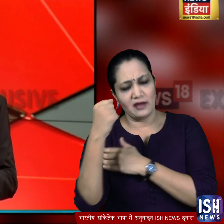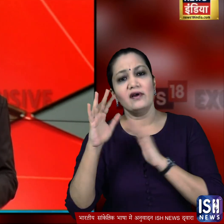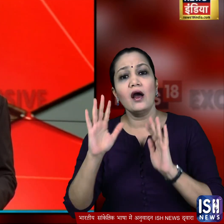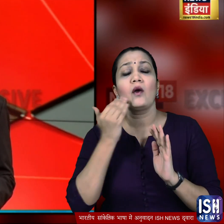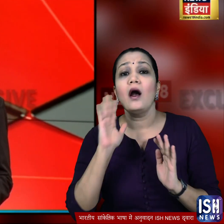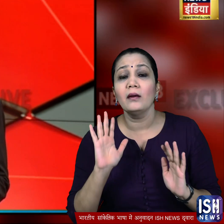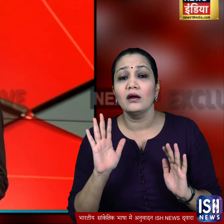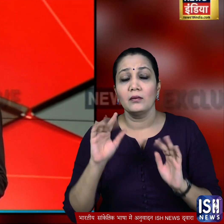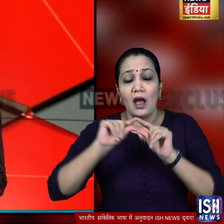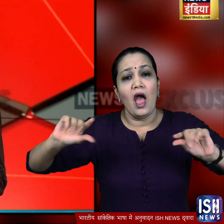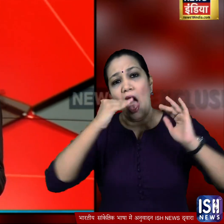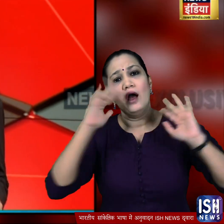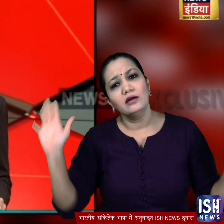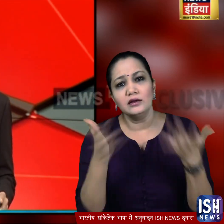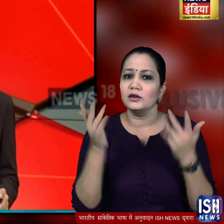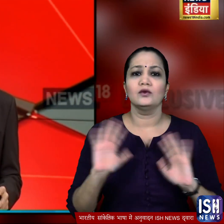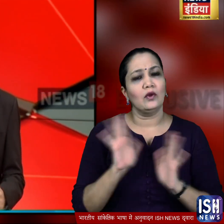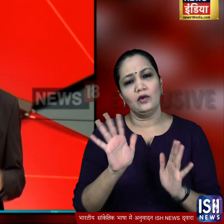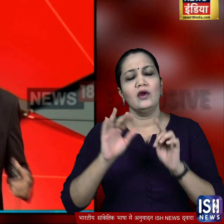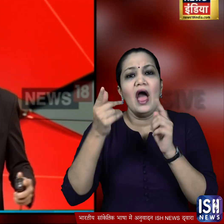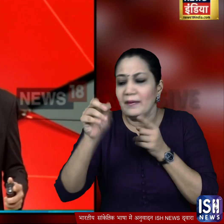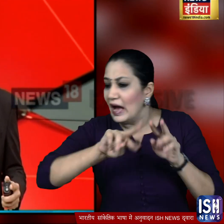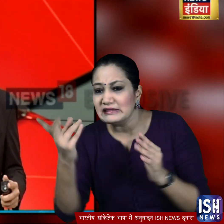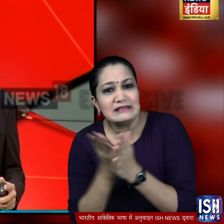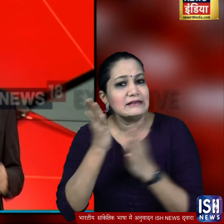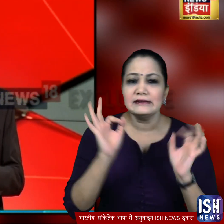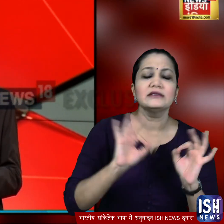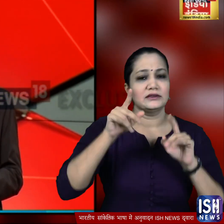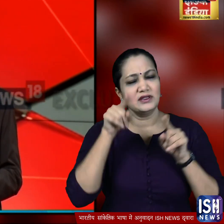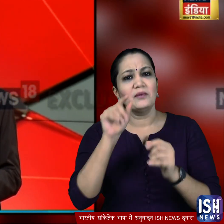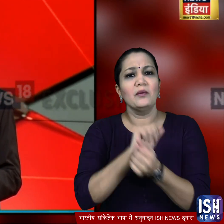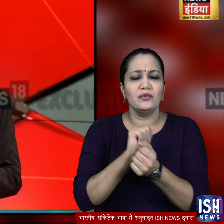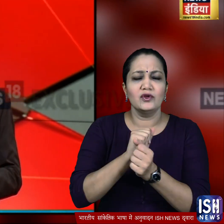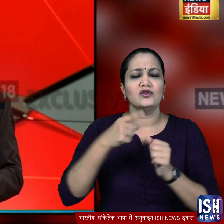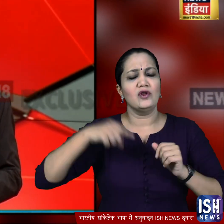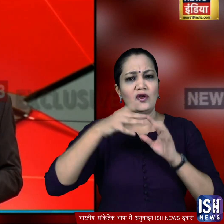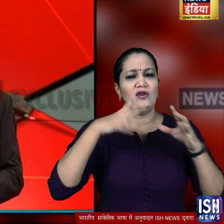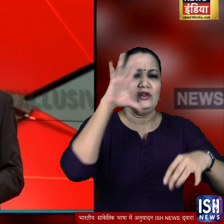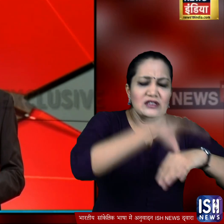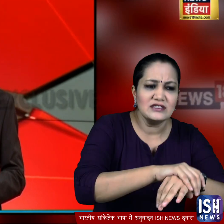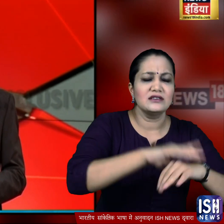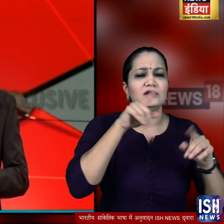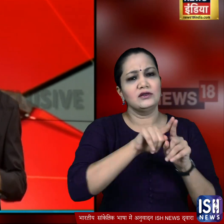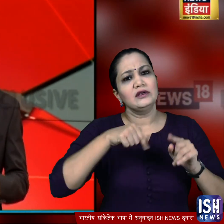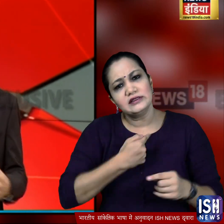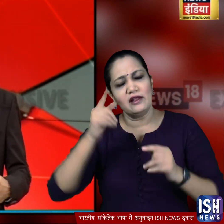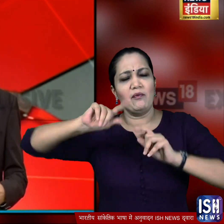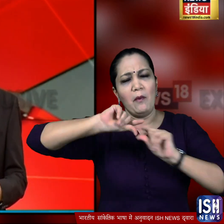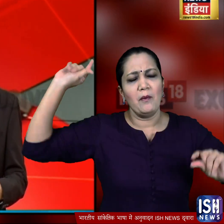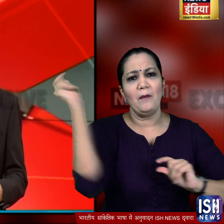तब है जब हालात समहलने के लिए और कोई चारा ना बचे लेकिन ज्यादा तर पुलिस वाले आरोपी को पकड़ने के बाद खुदी सजा देते समय भूल